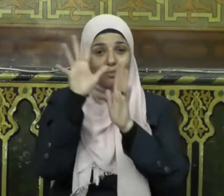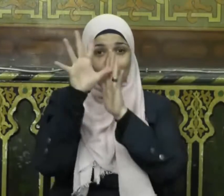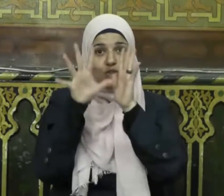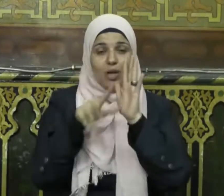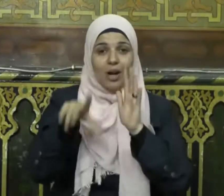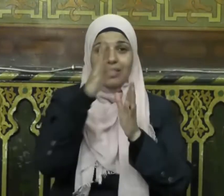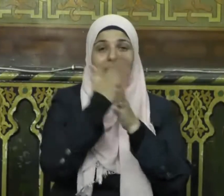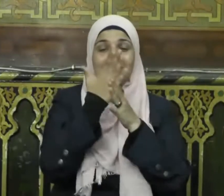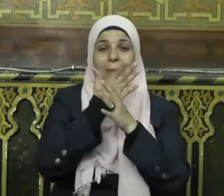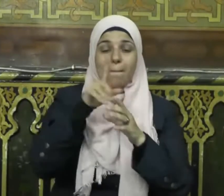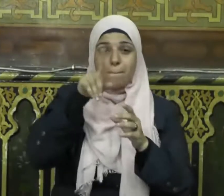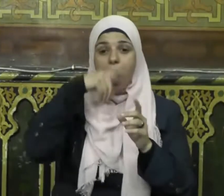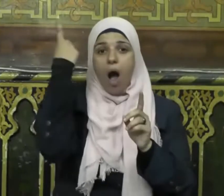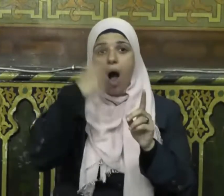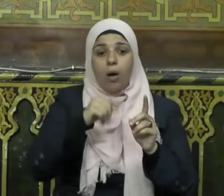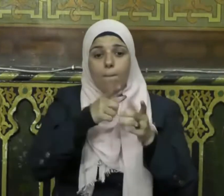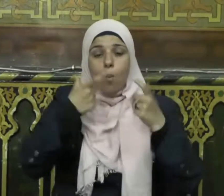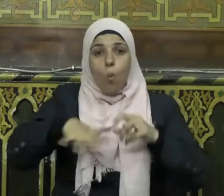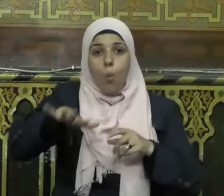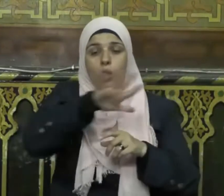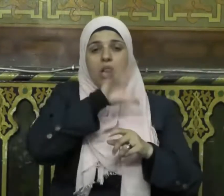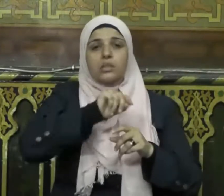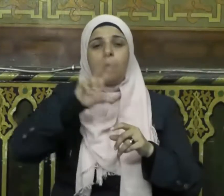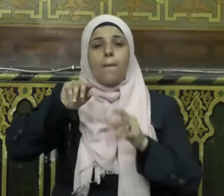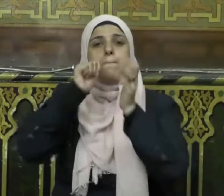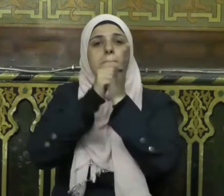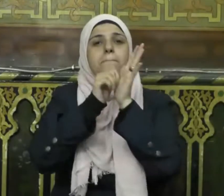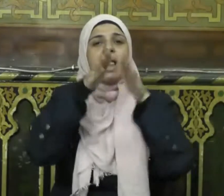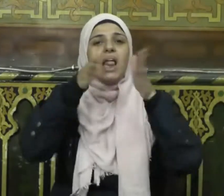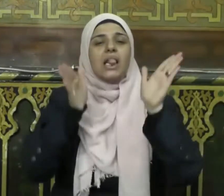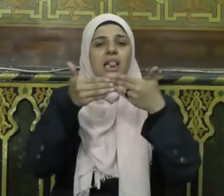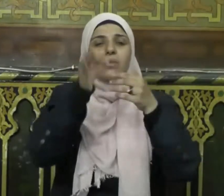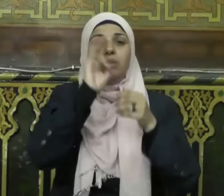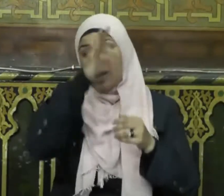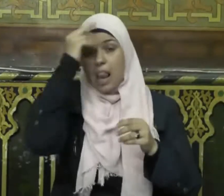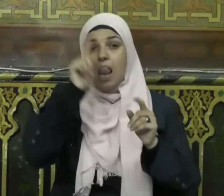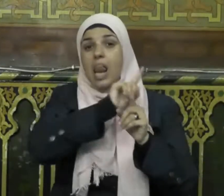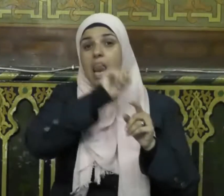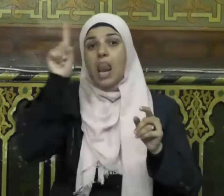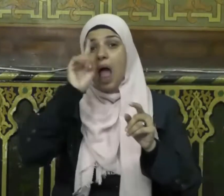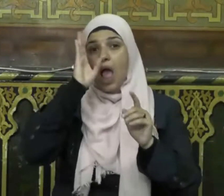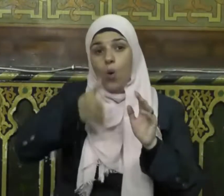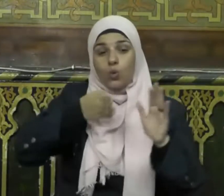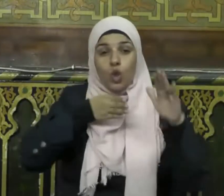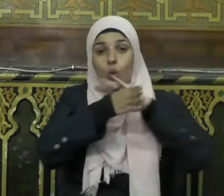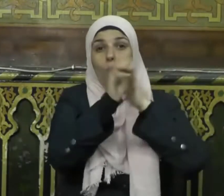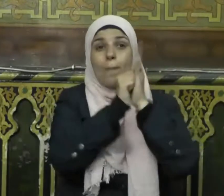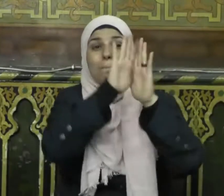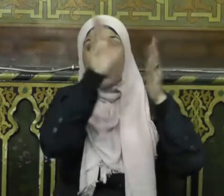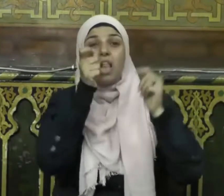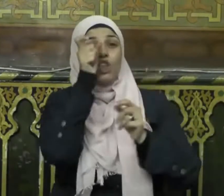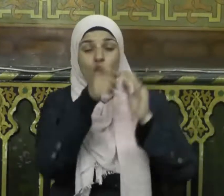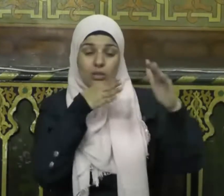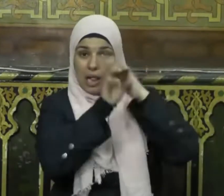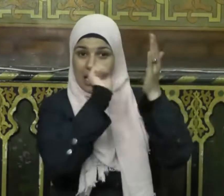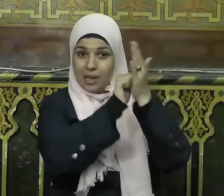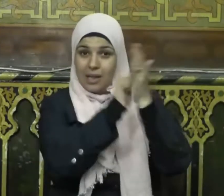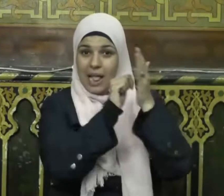كحرمة البيوت وكما لا يجوز دخول بيت أحد إلا بإذن منه كذلك لا يجوز